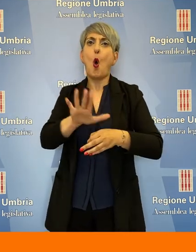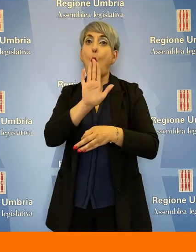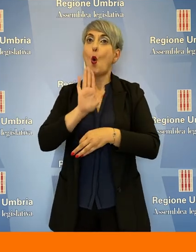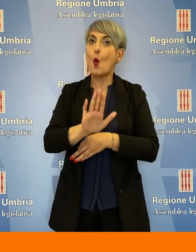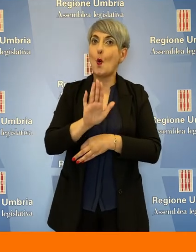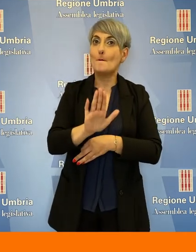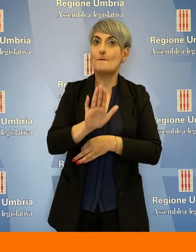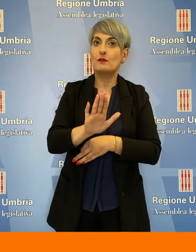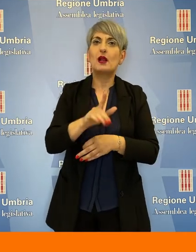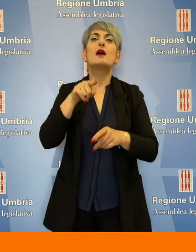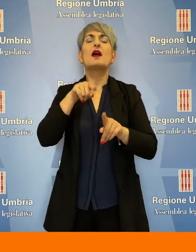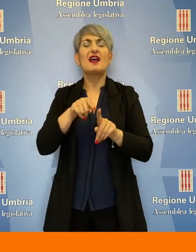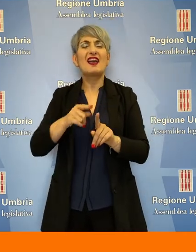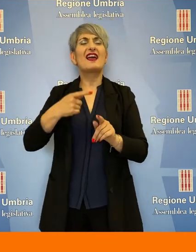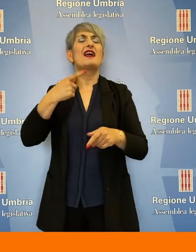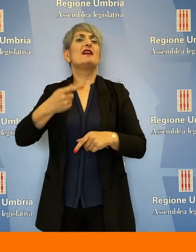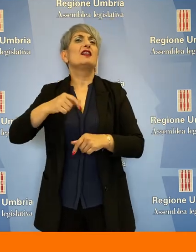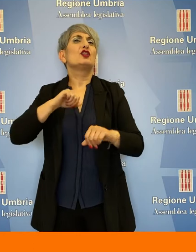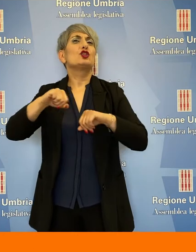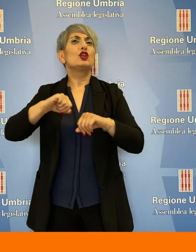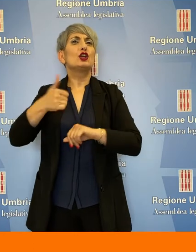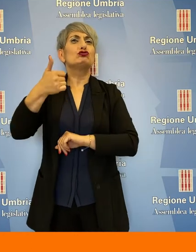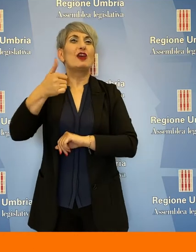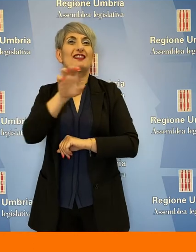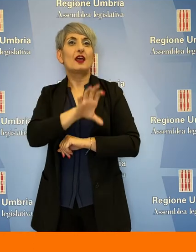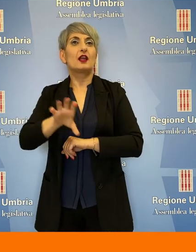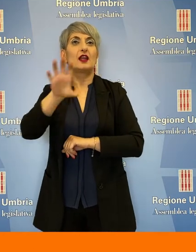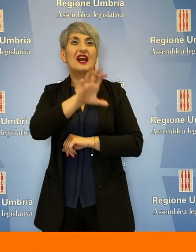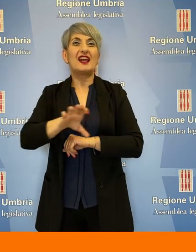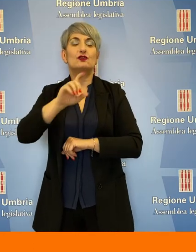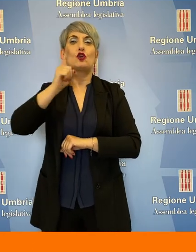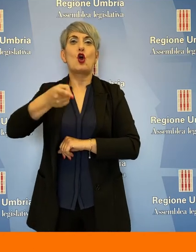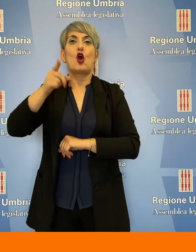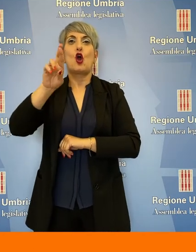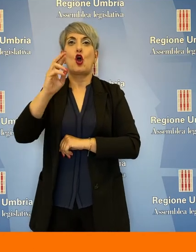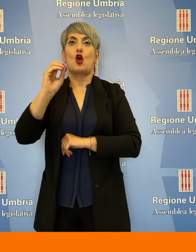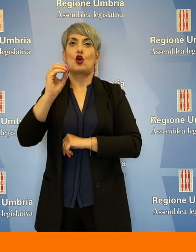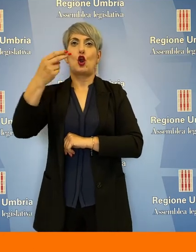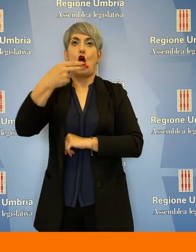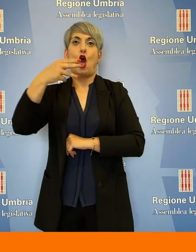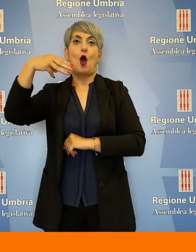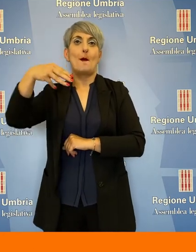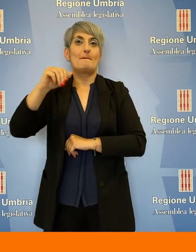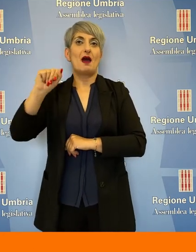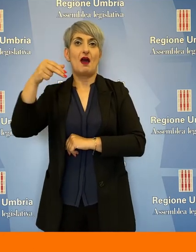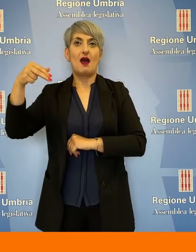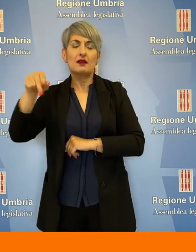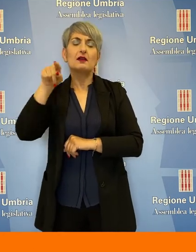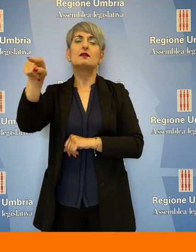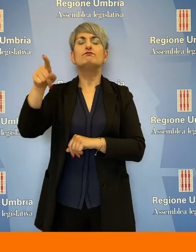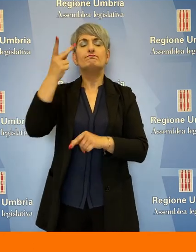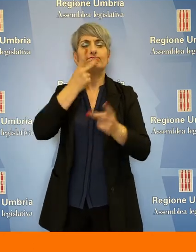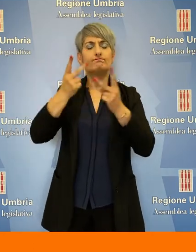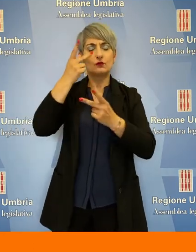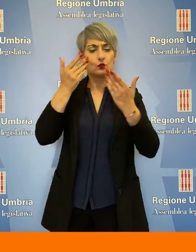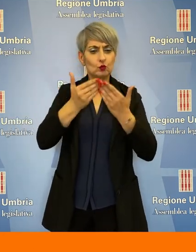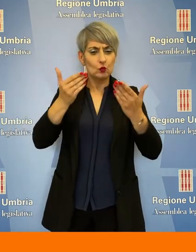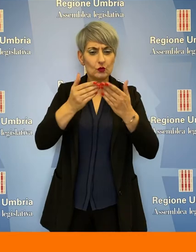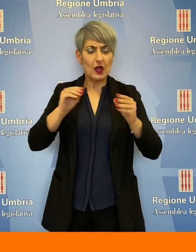dirigente regionale Francesco Groman ha assicurato che l'assessorato sta lavorando ad un nuovo piano di contenimento